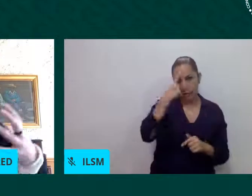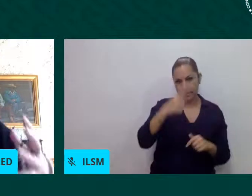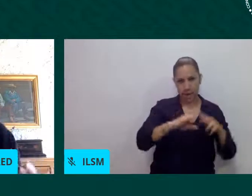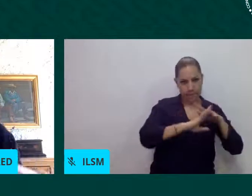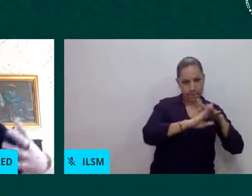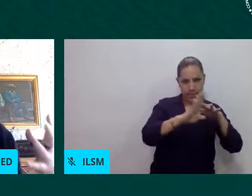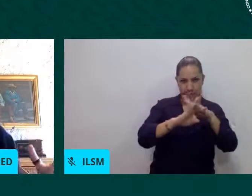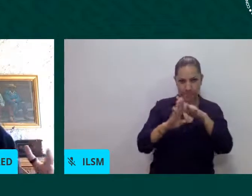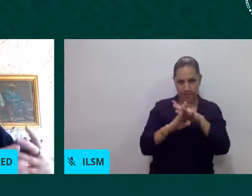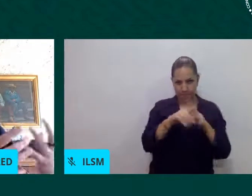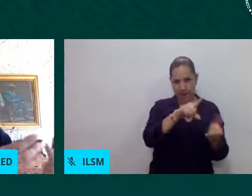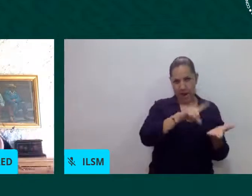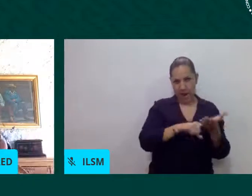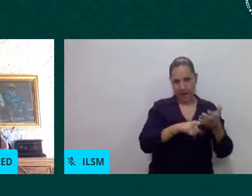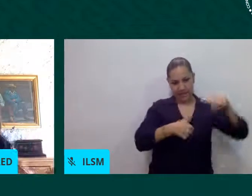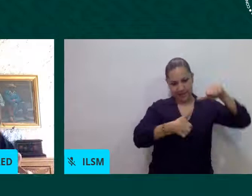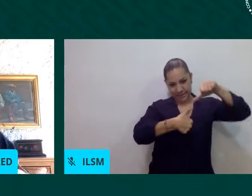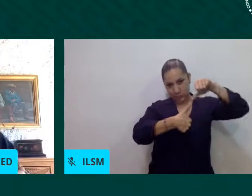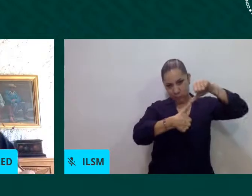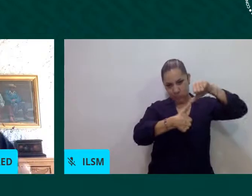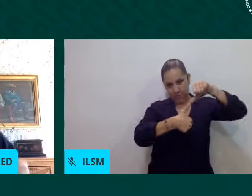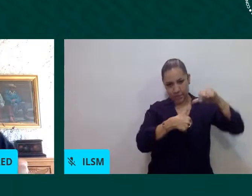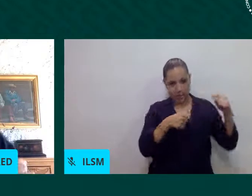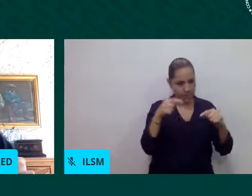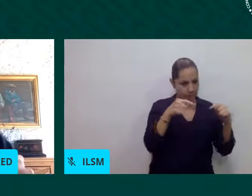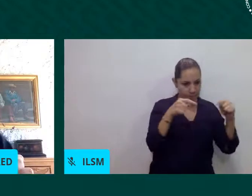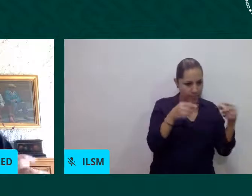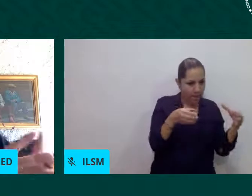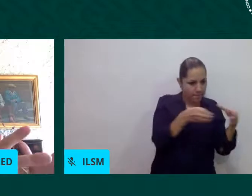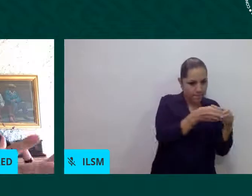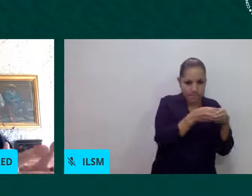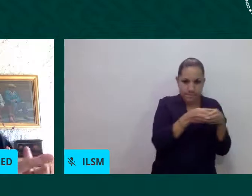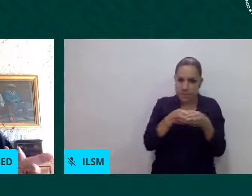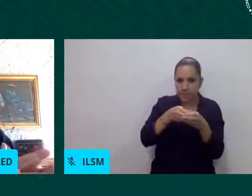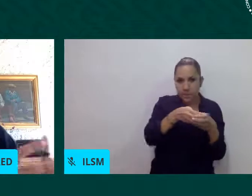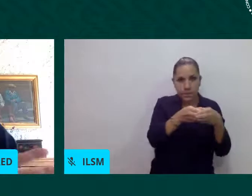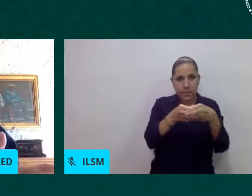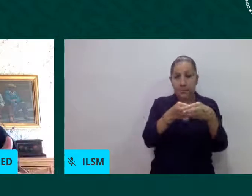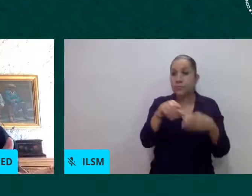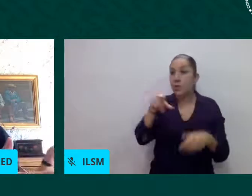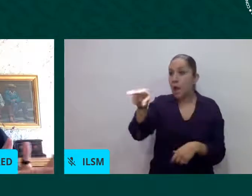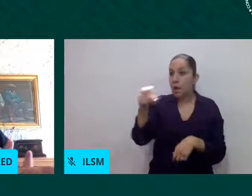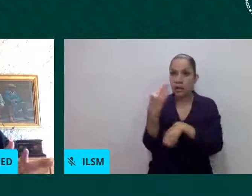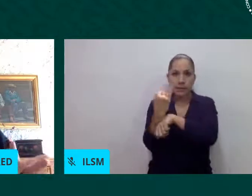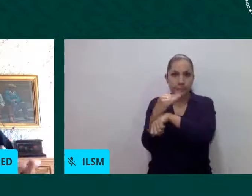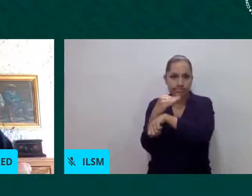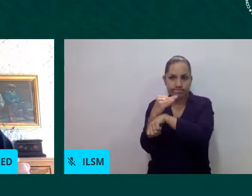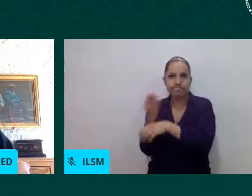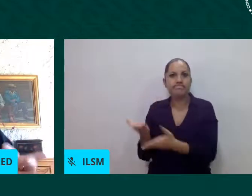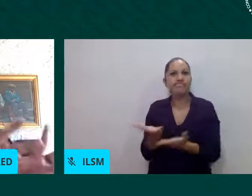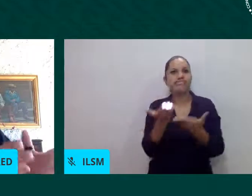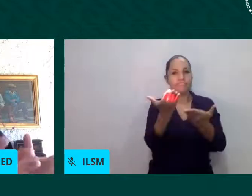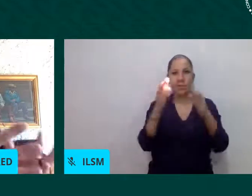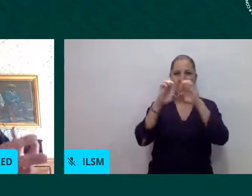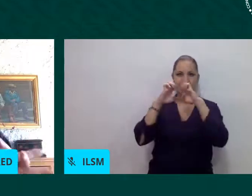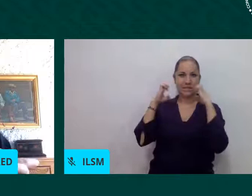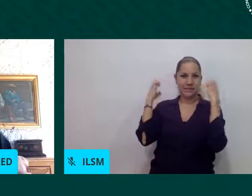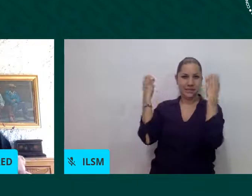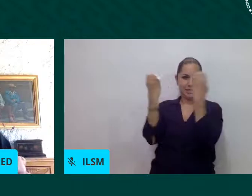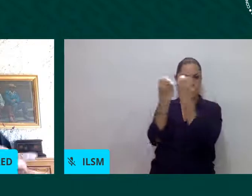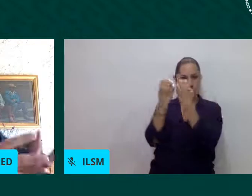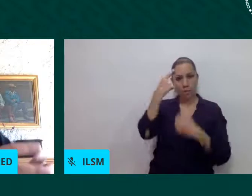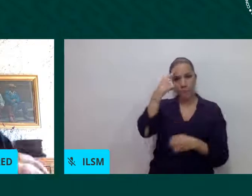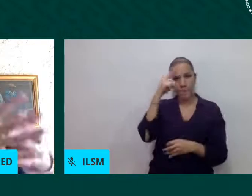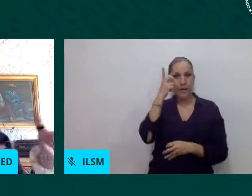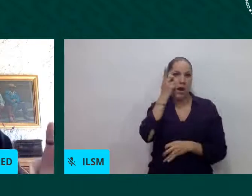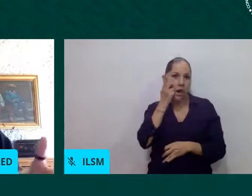se estableció un albergue temporal dentro de un estadio deportivo, pues es complicado hacerlo ahora, dadas las condiciones